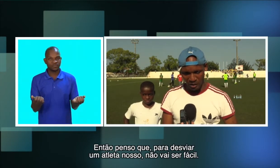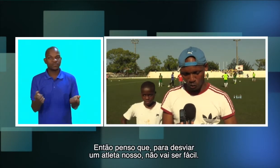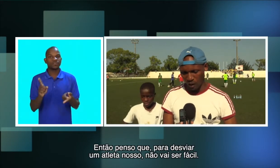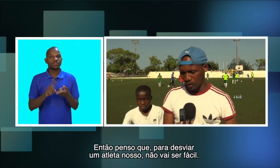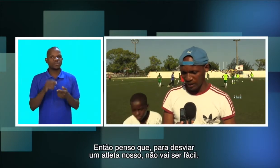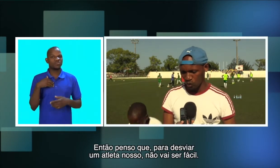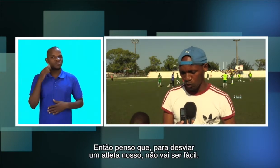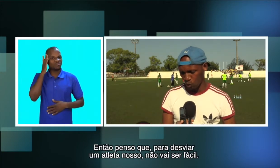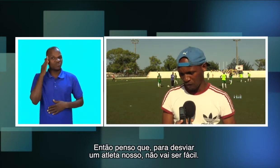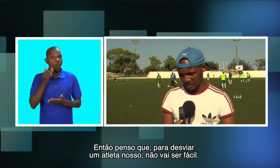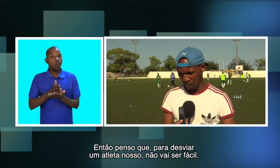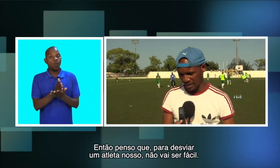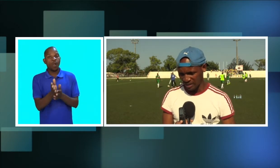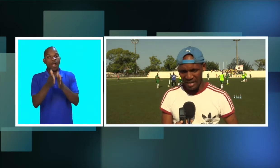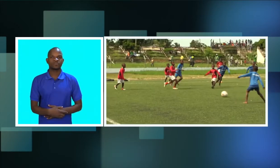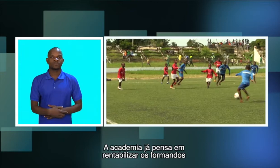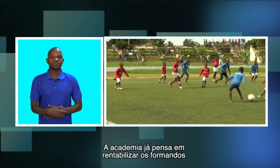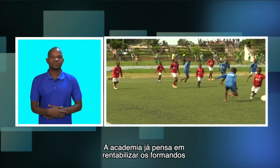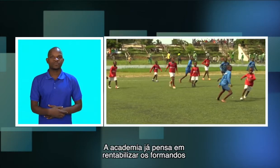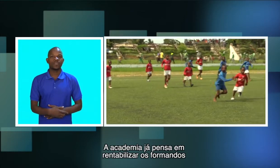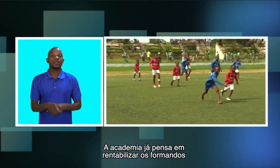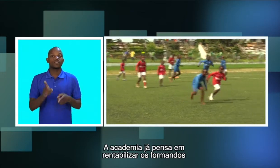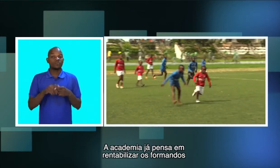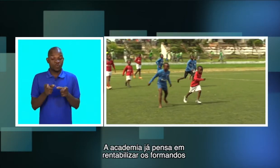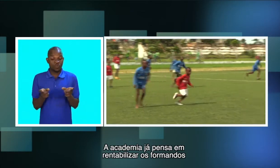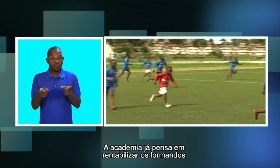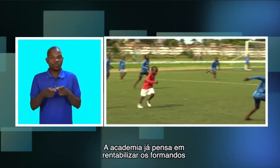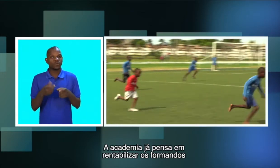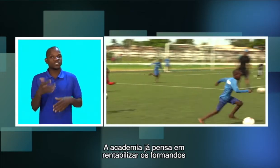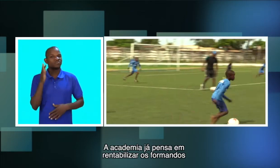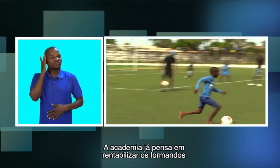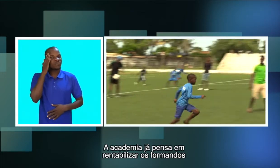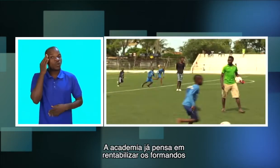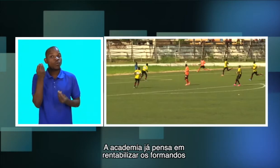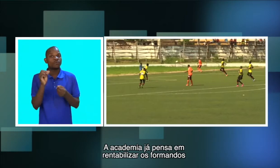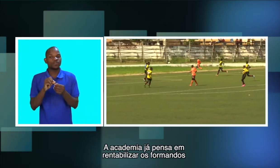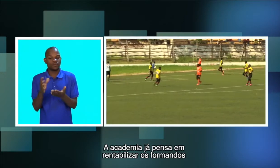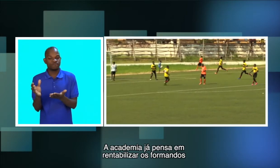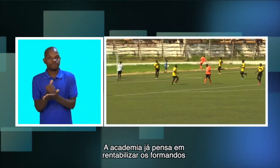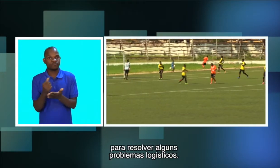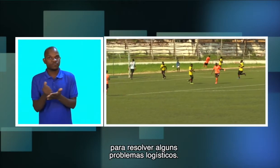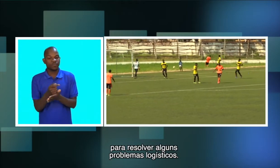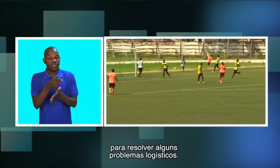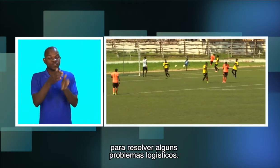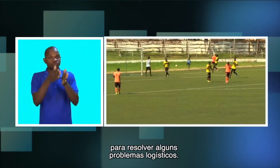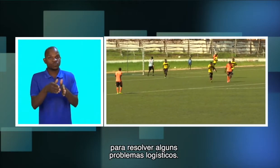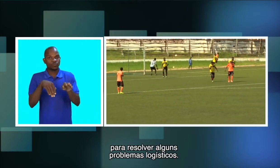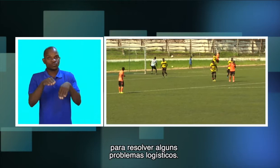desviar um atleta nosso não vai ser fácil. A academia já pensa em rentabilizar os formados para resolver alguns problemas